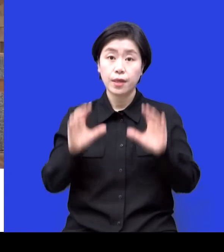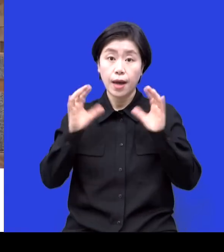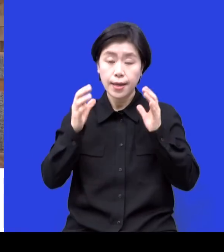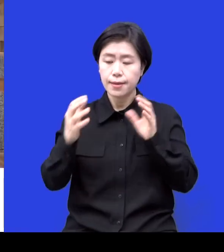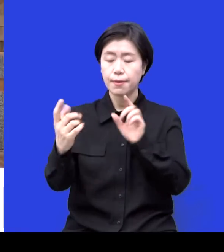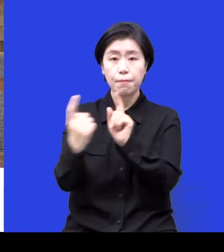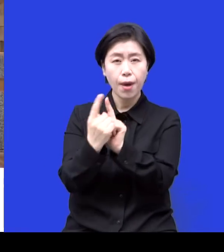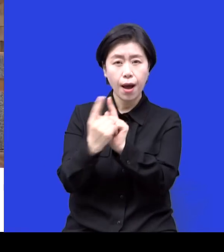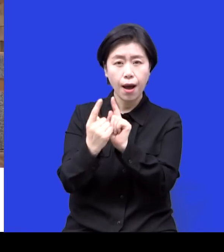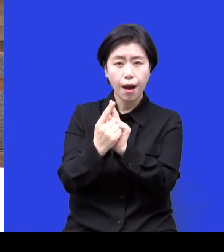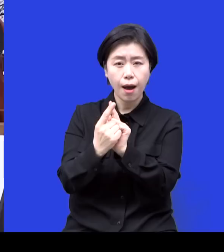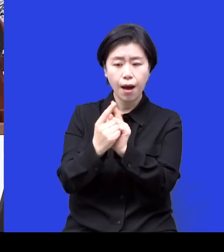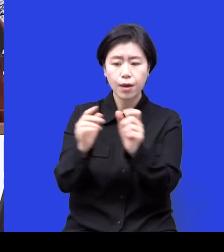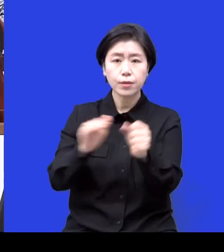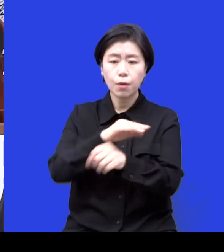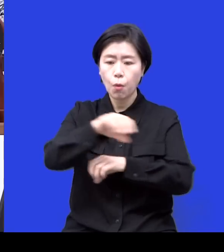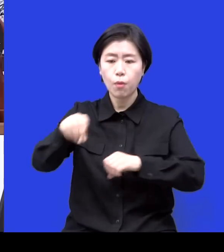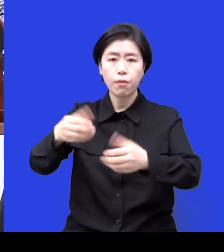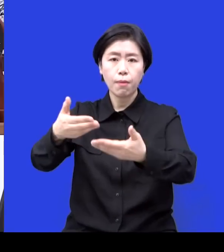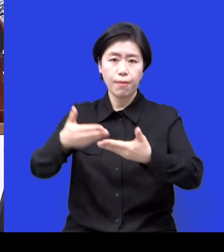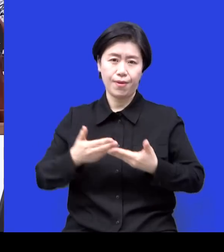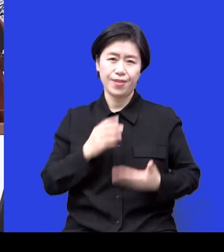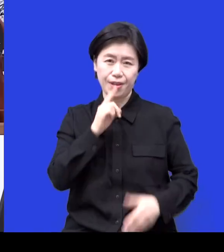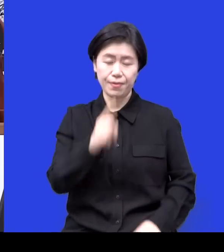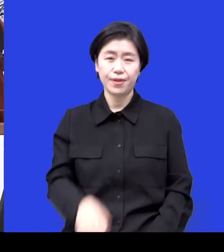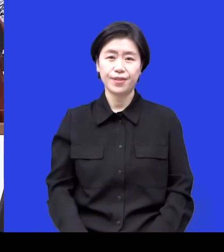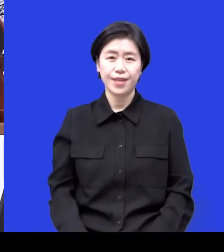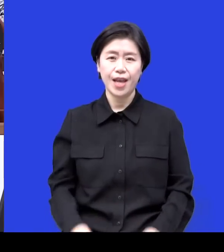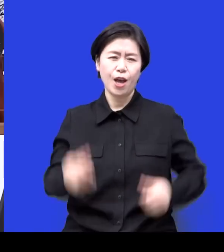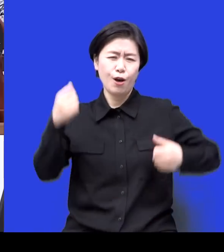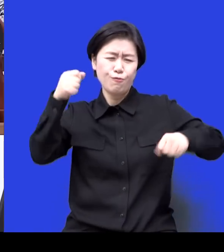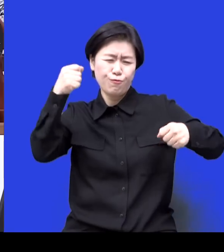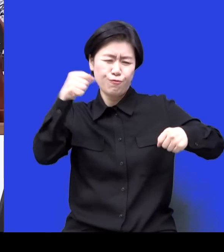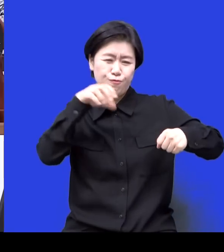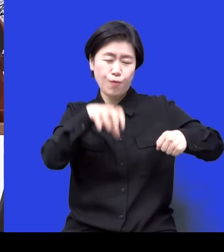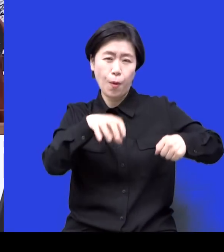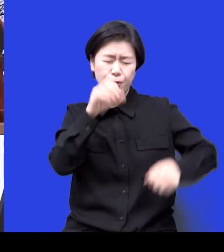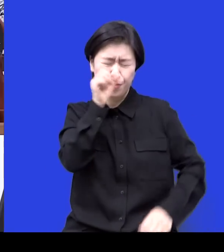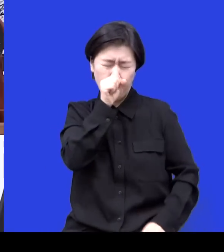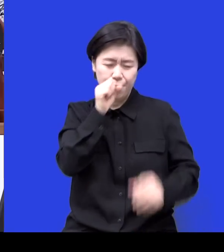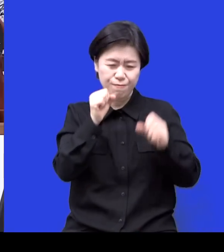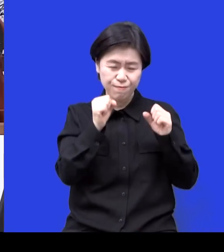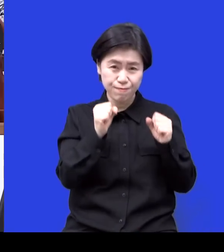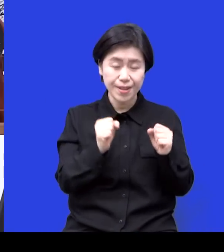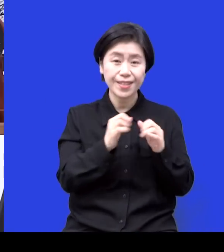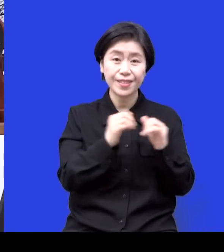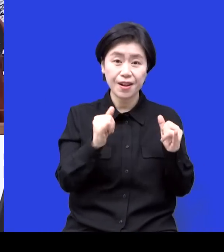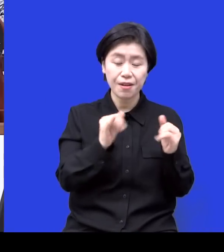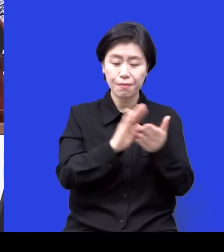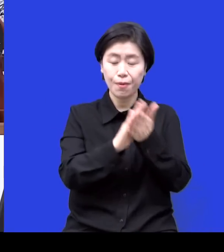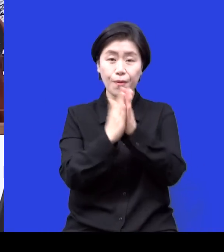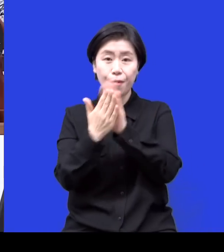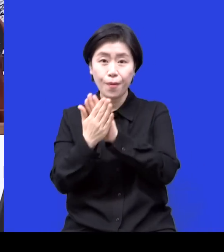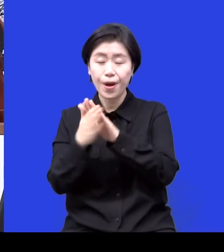크다고 하십니다 클럽 죽순위에서 교회 죽순위가 된 하나님께 늘 감사하다는